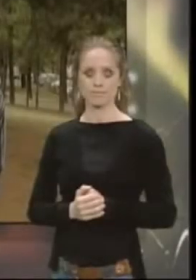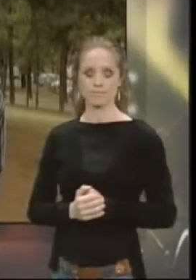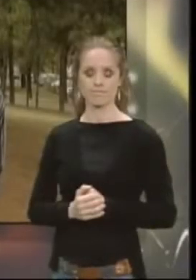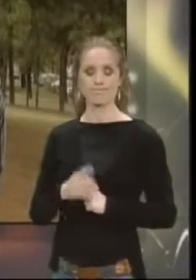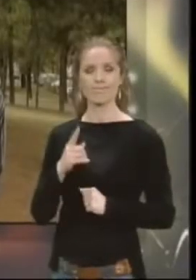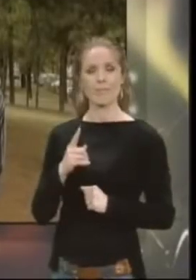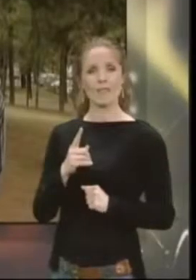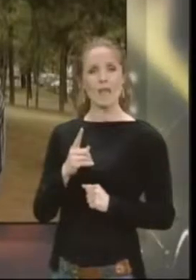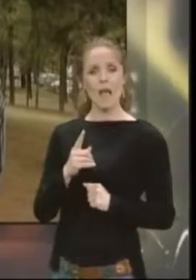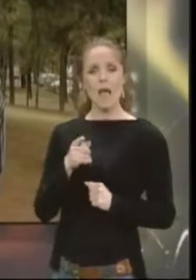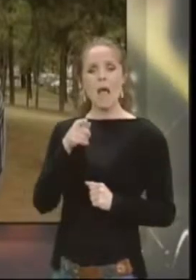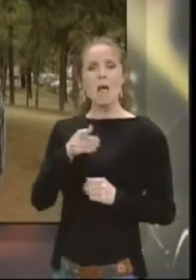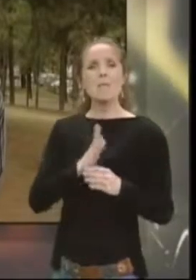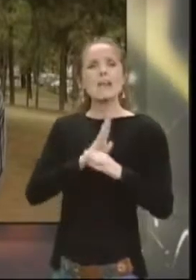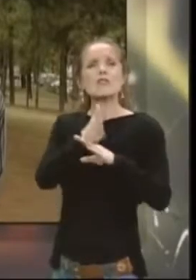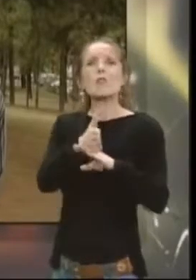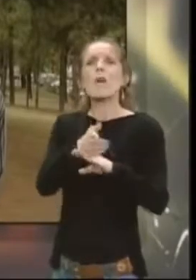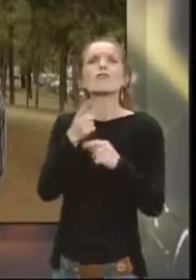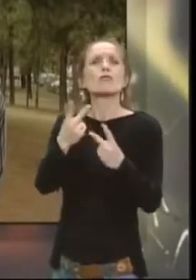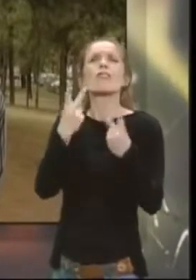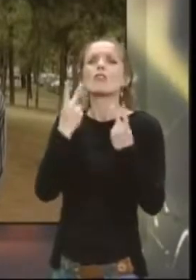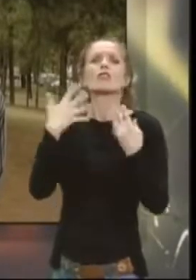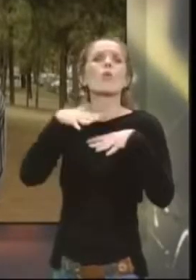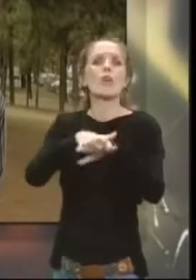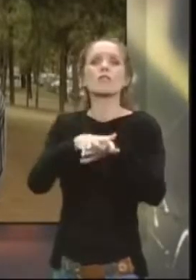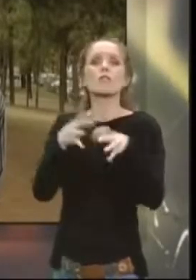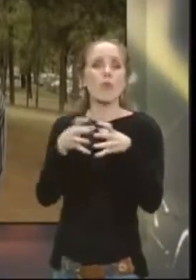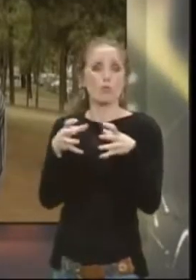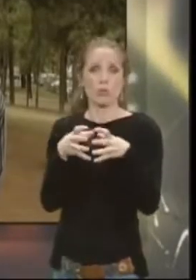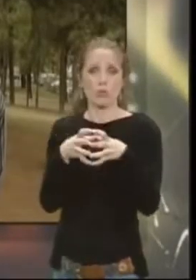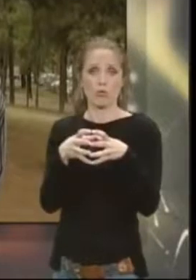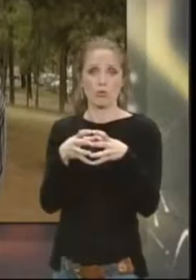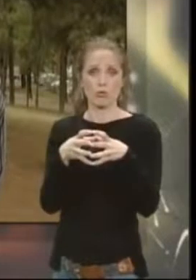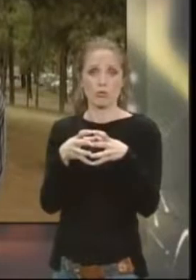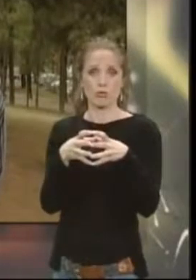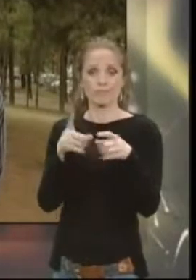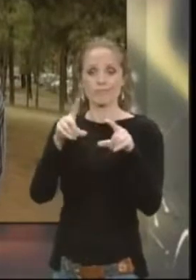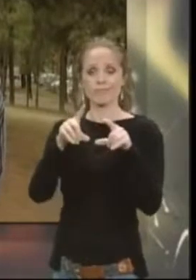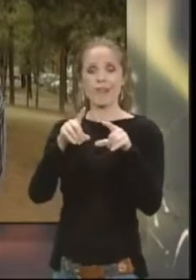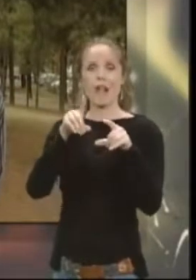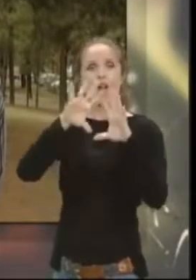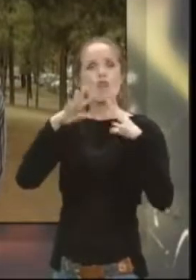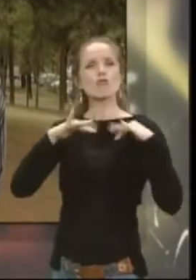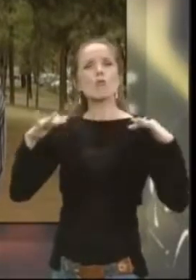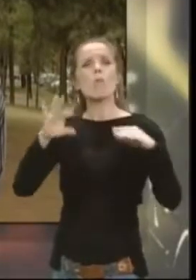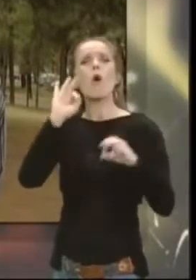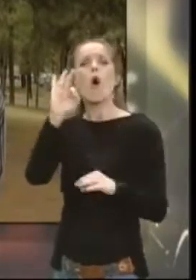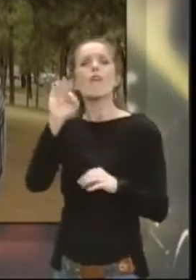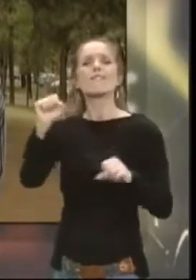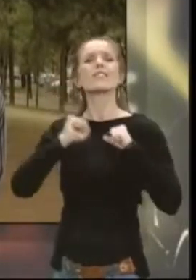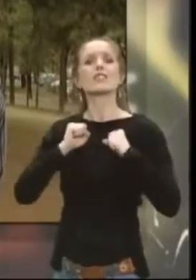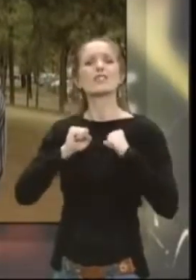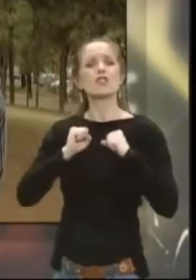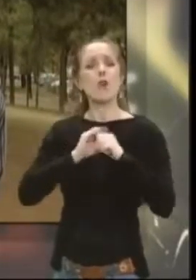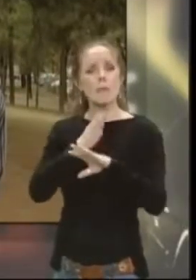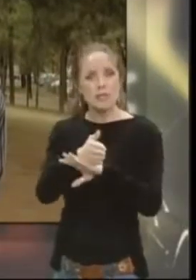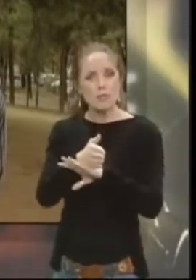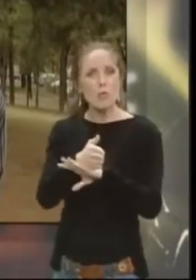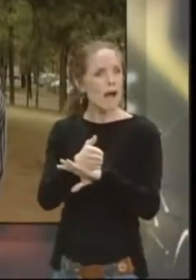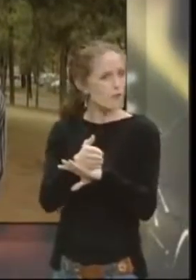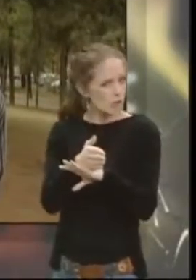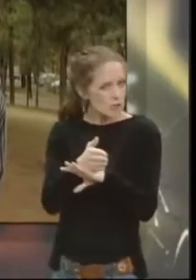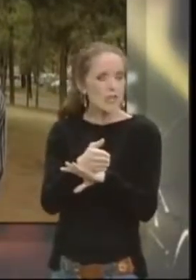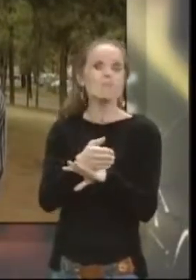Pristupačnost je ključ inkluzivnog društva i to svi njeni vidovi. Skup o fizičkoj pristupačnosti ima za cilj da donese bolje